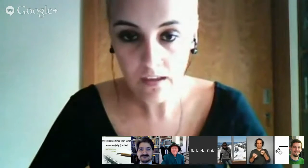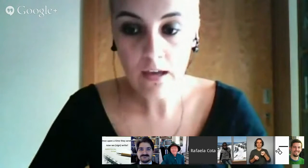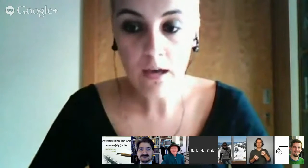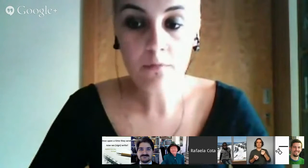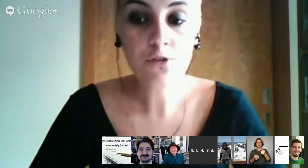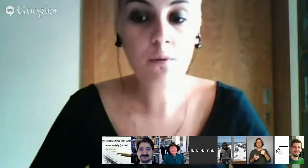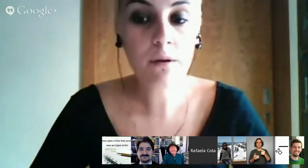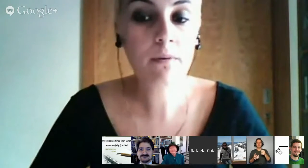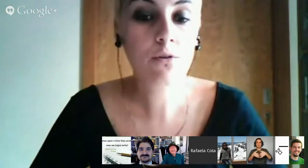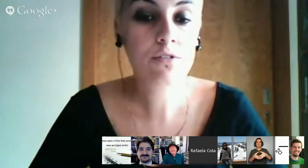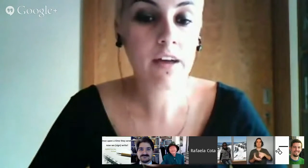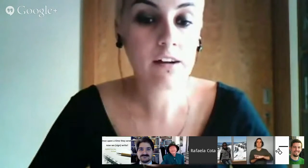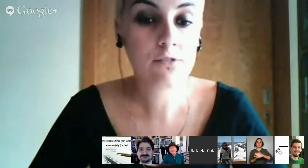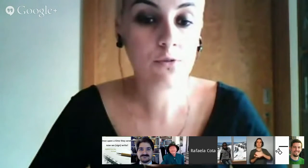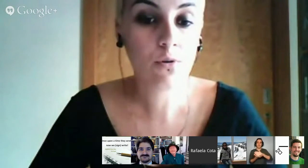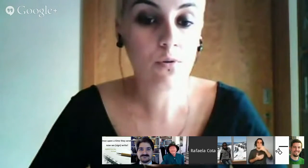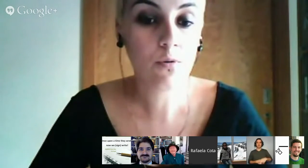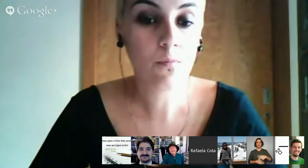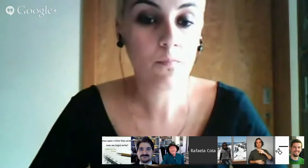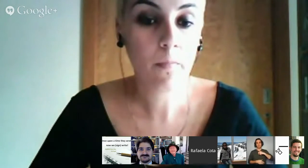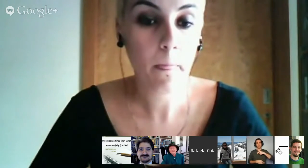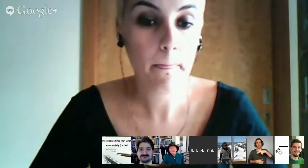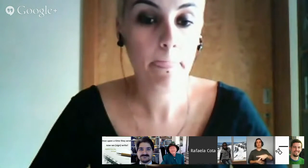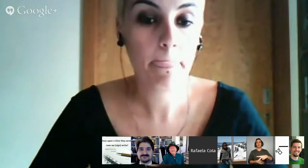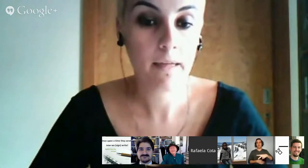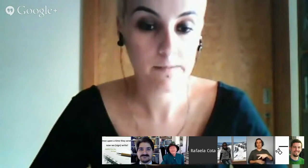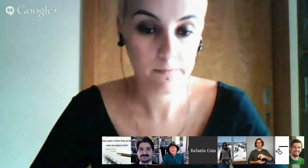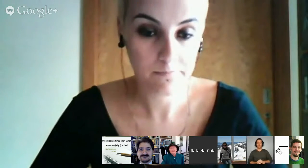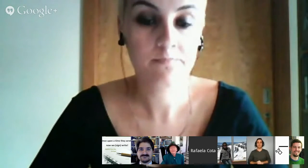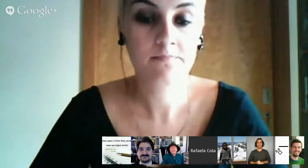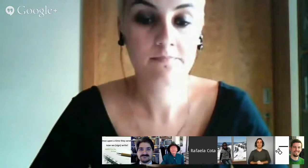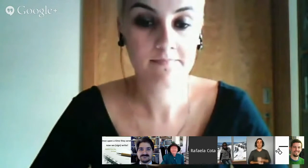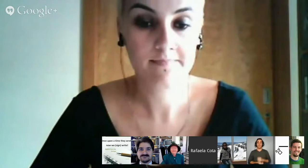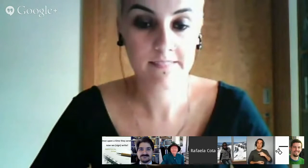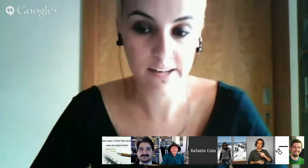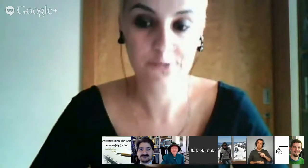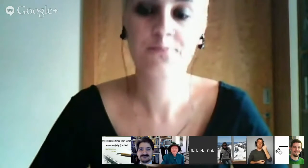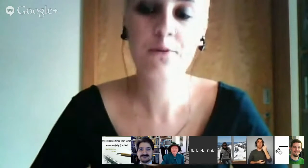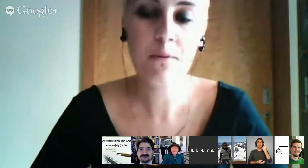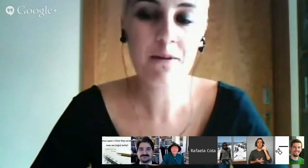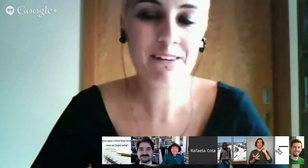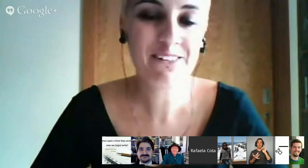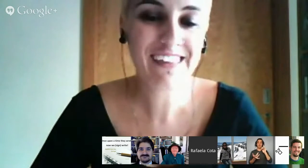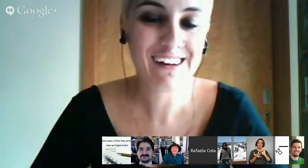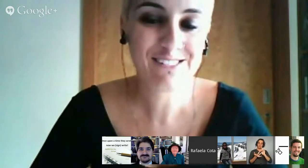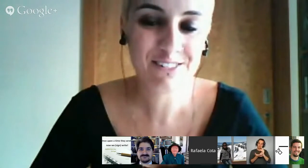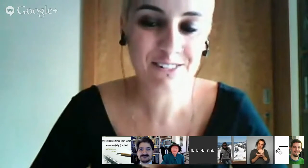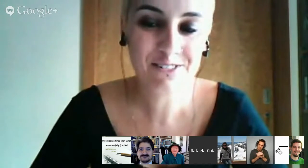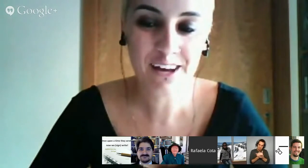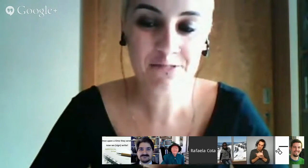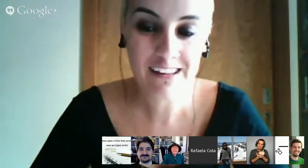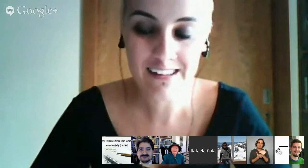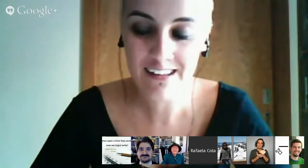Portanto, o meu primeiro contacto com o SignWriting